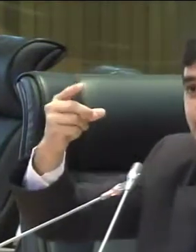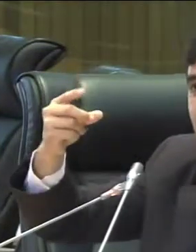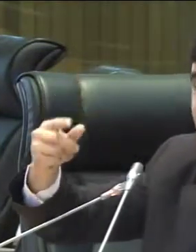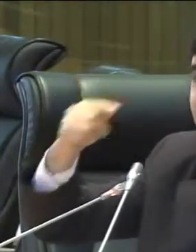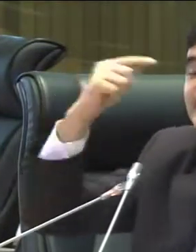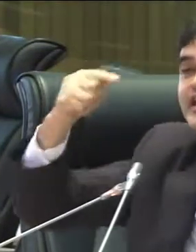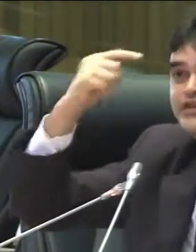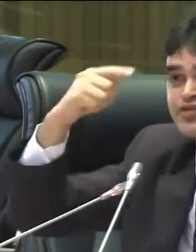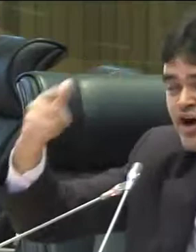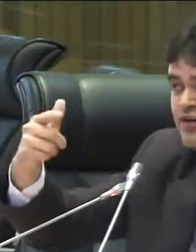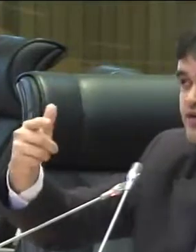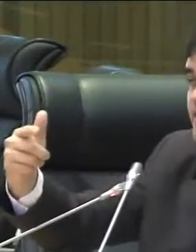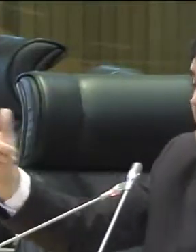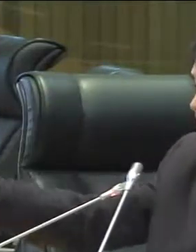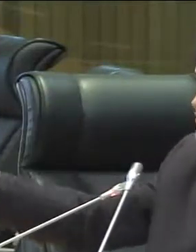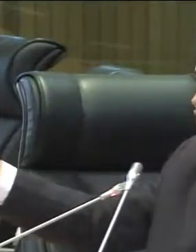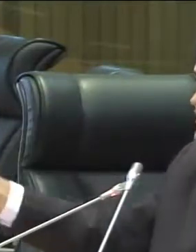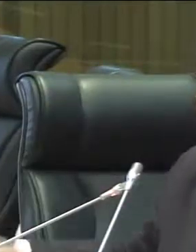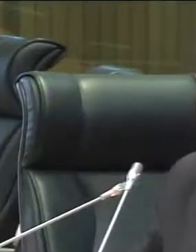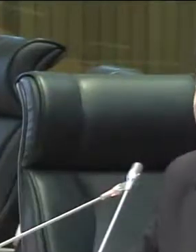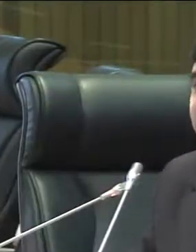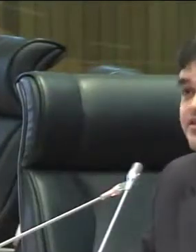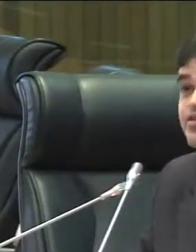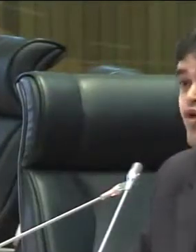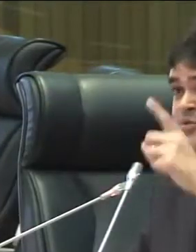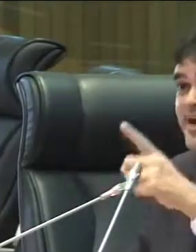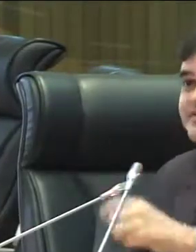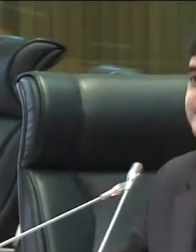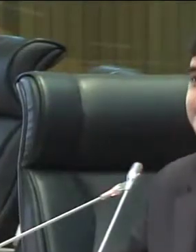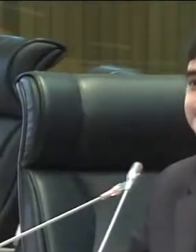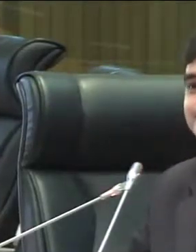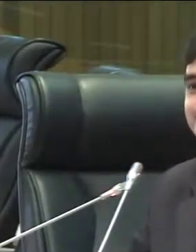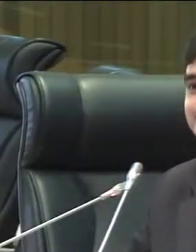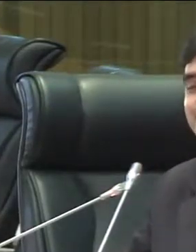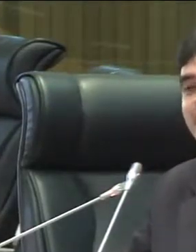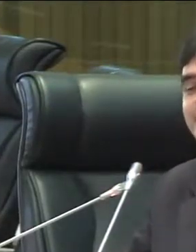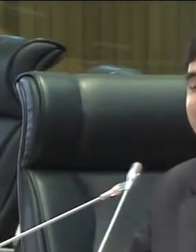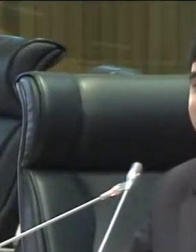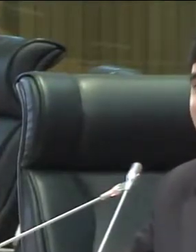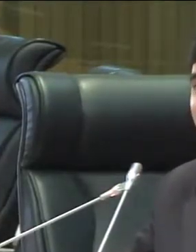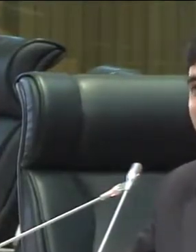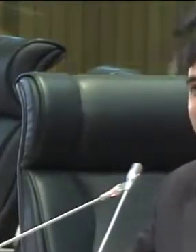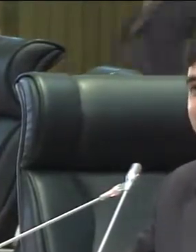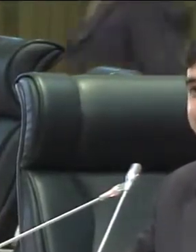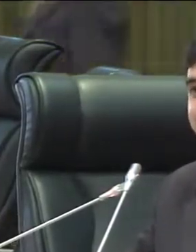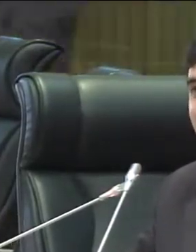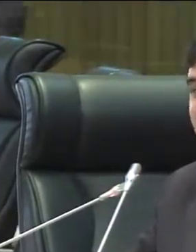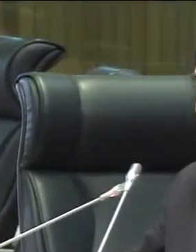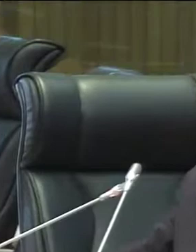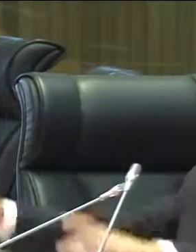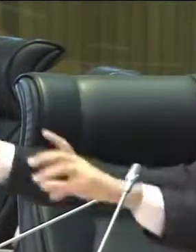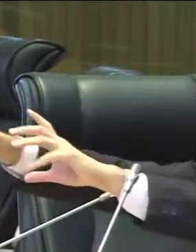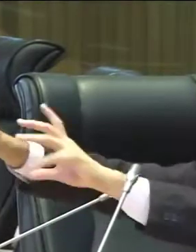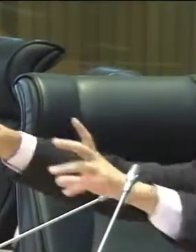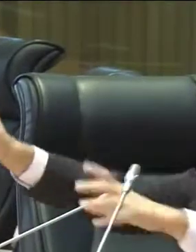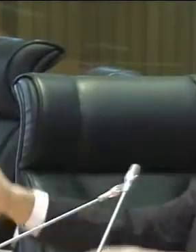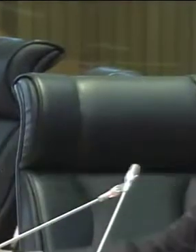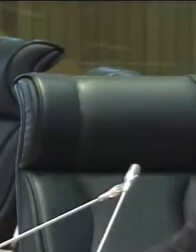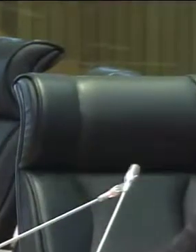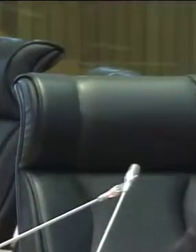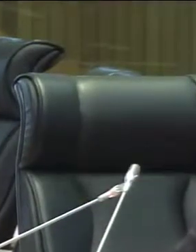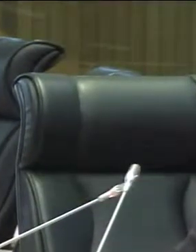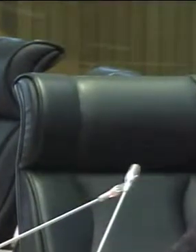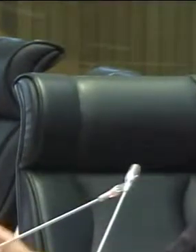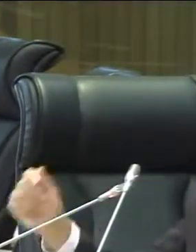irrisório. Irrisório perto do orçamento da Secretaria de Comunicação, que é para fazer a propaganda. Isso ninguém